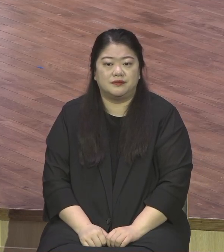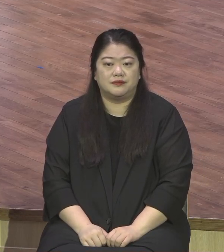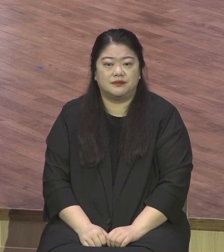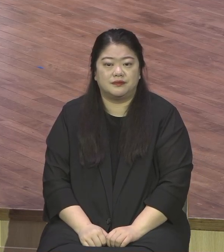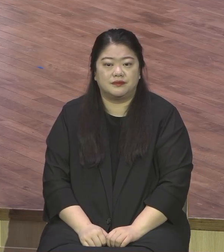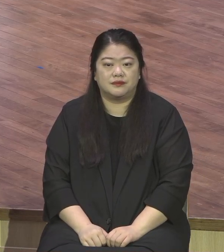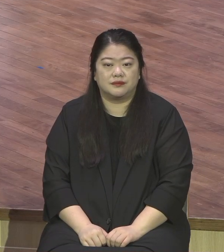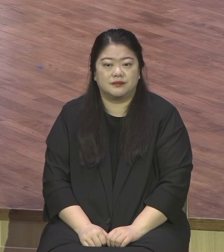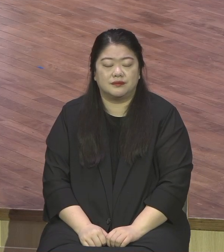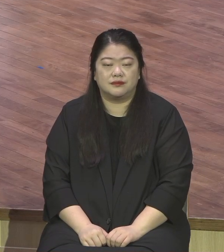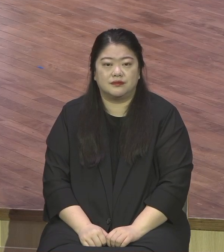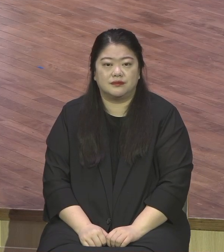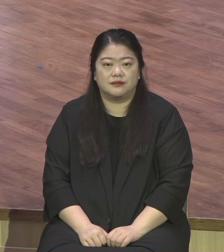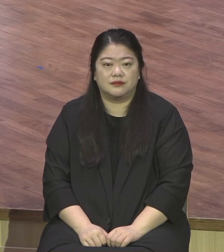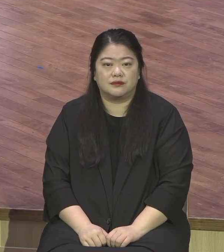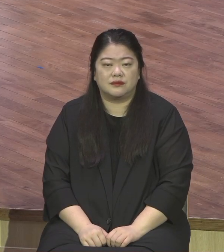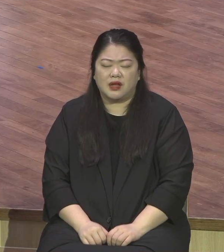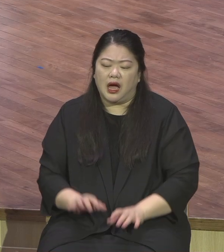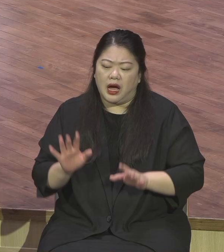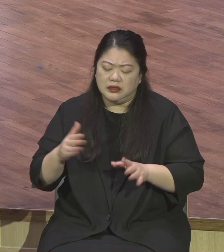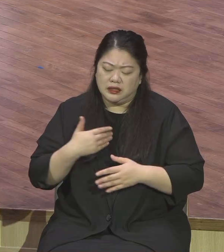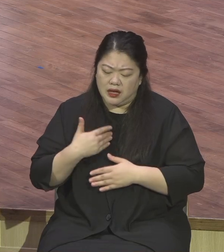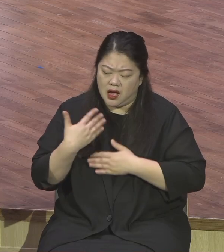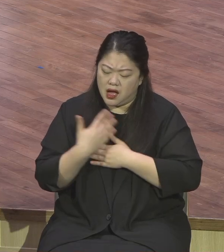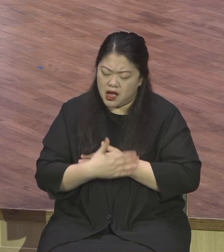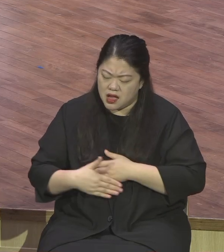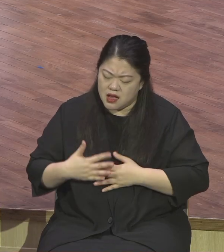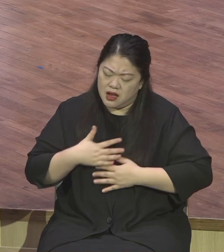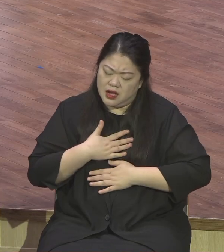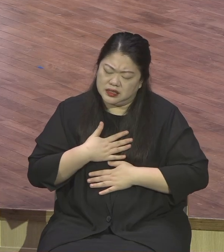전도자예요. 철저하게 부서져야 됩니다.